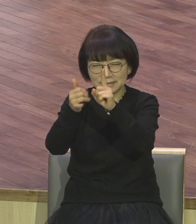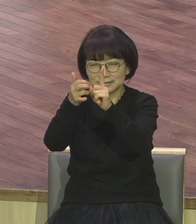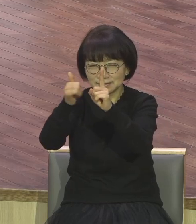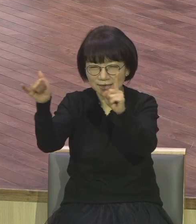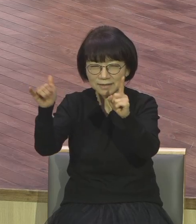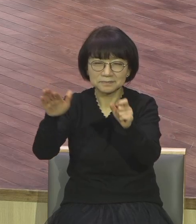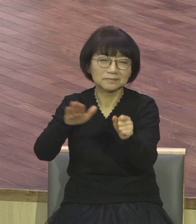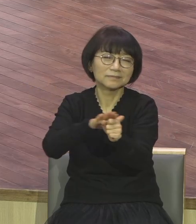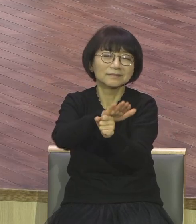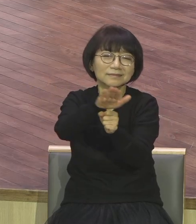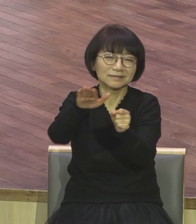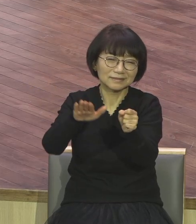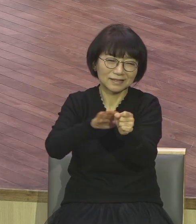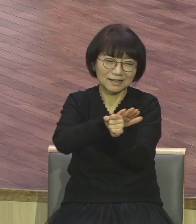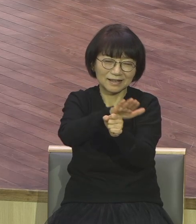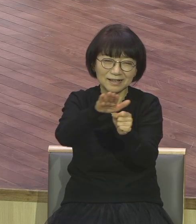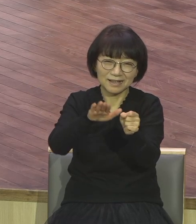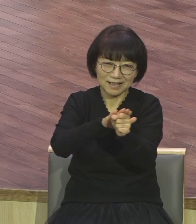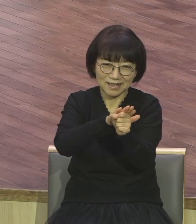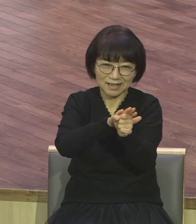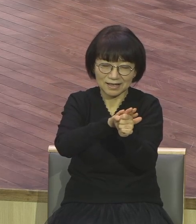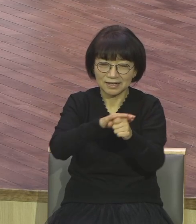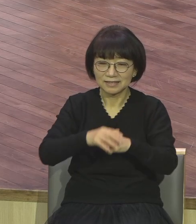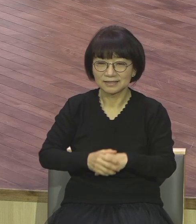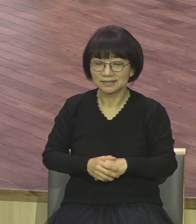여러분이 이렇게 존경한 존재입니다